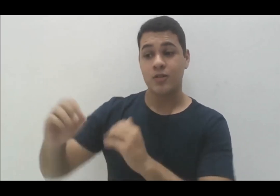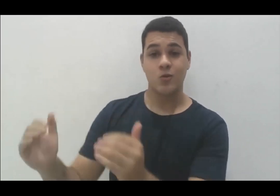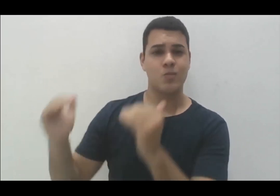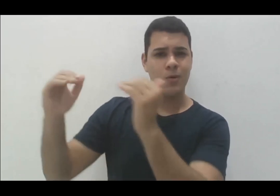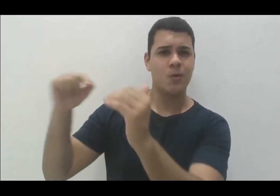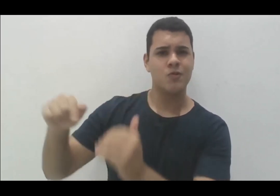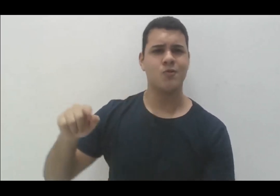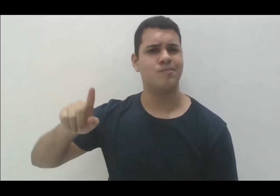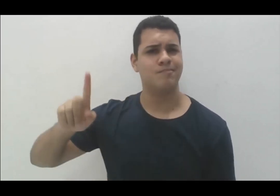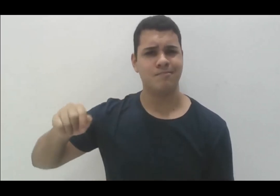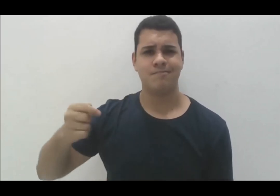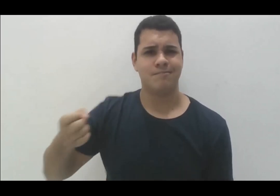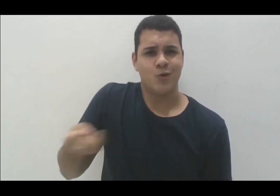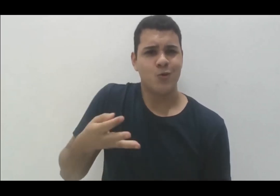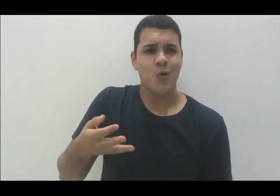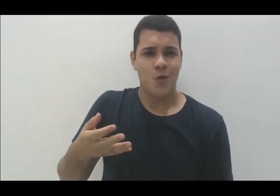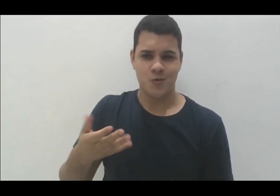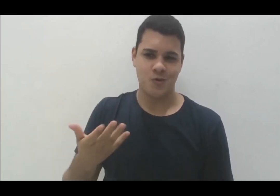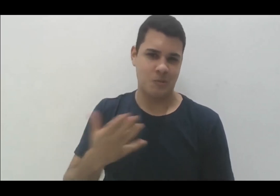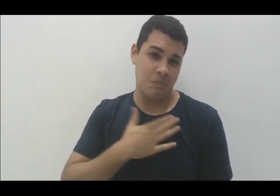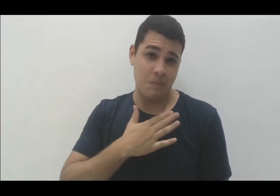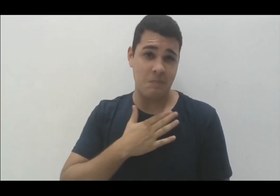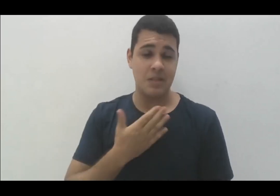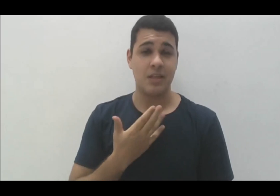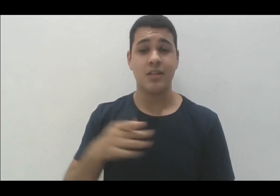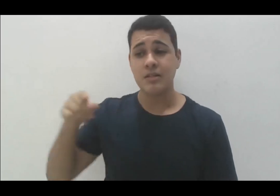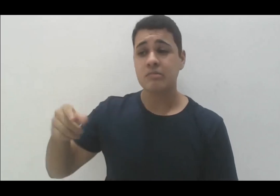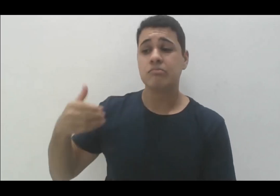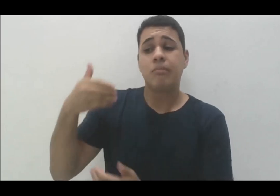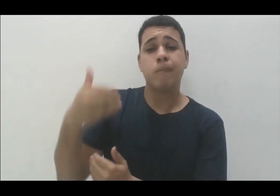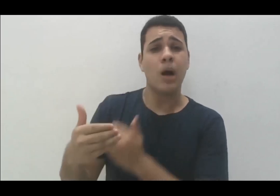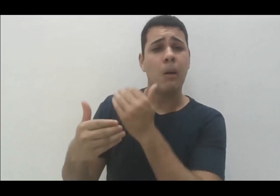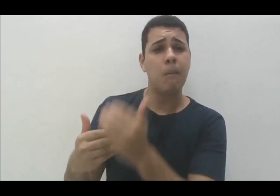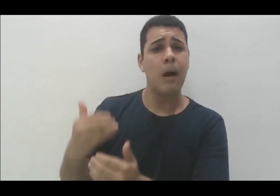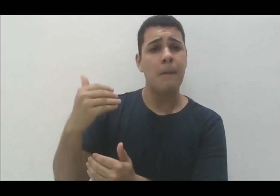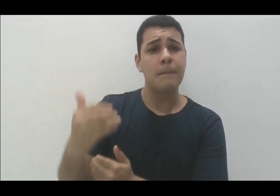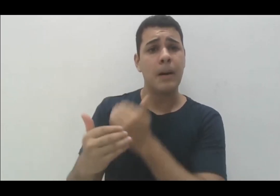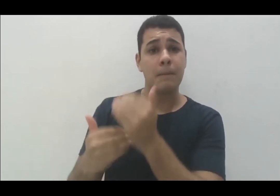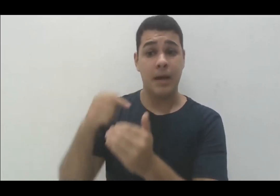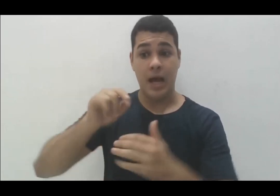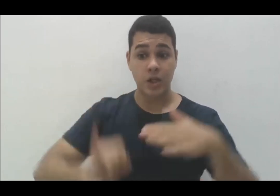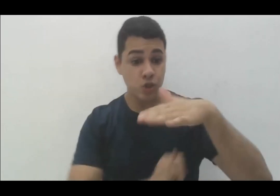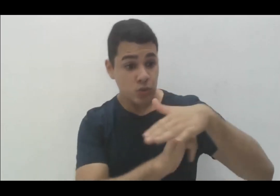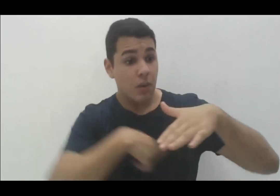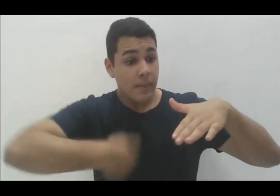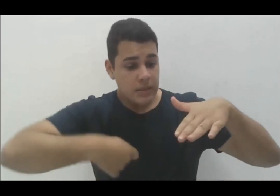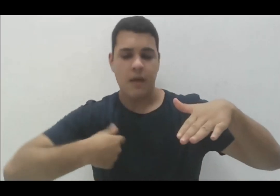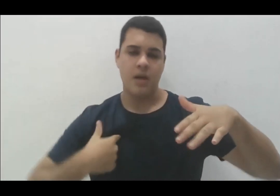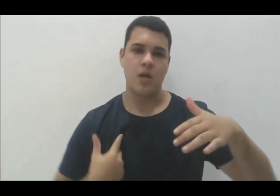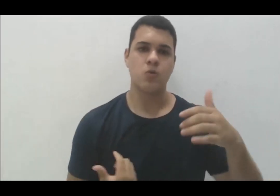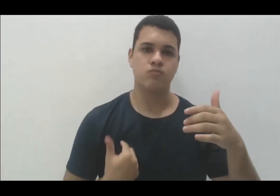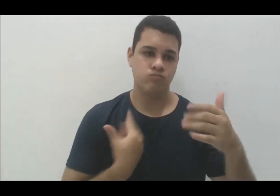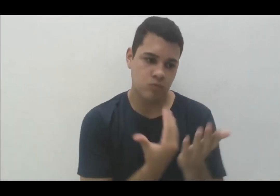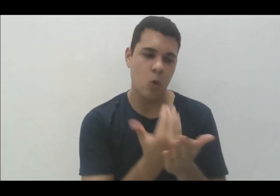na minha trajetória, ele meio que foi se impondo pelas próprias demandas da instituição, mas que é o